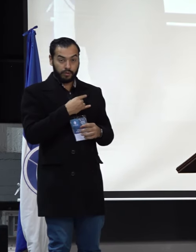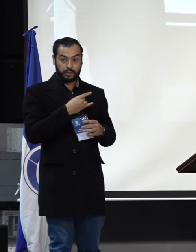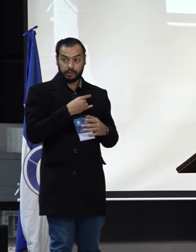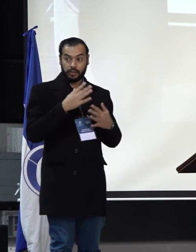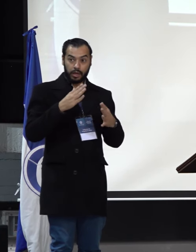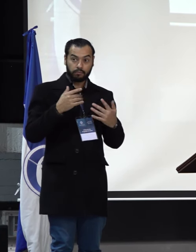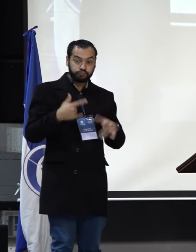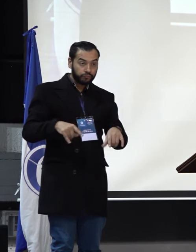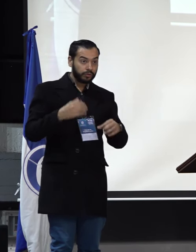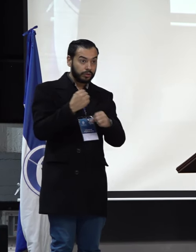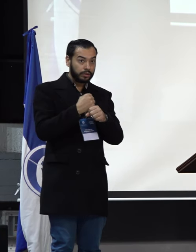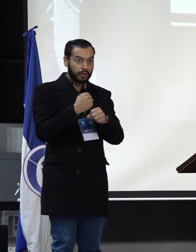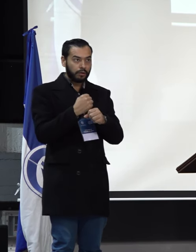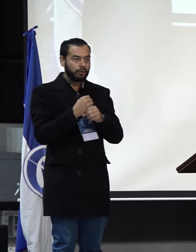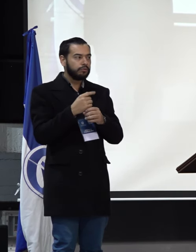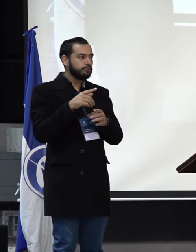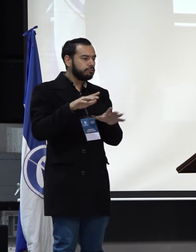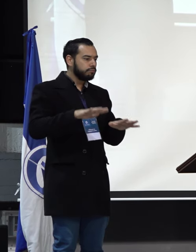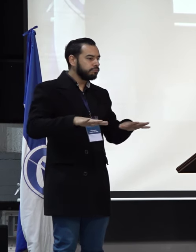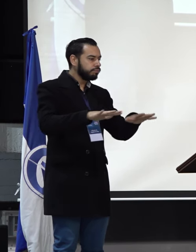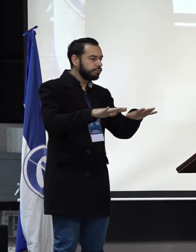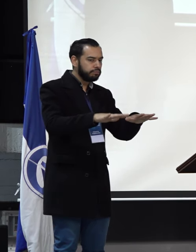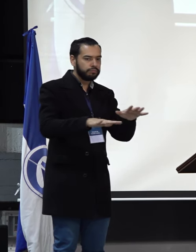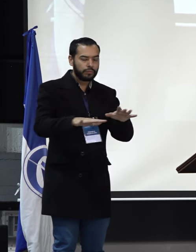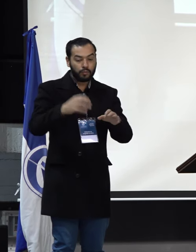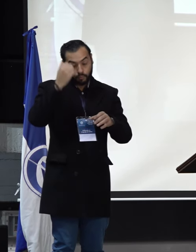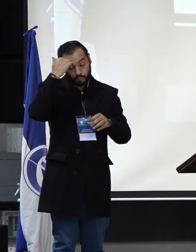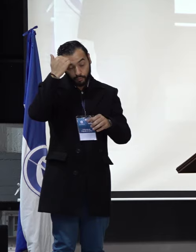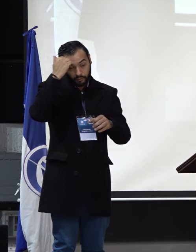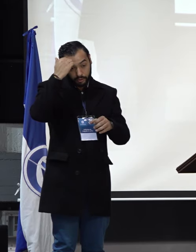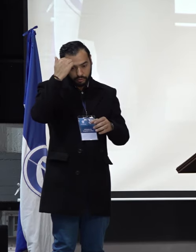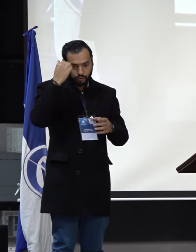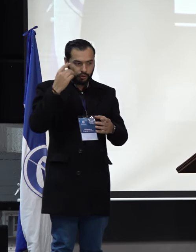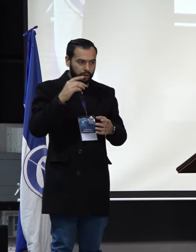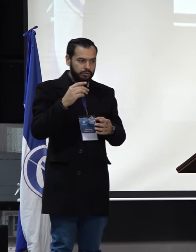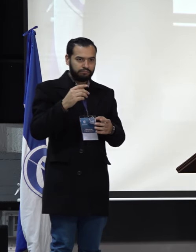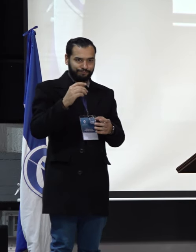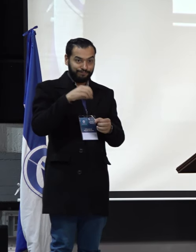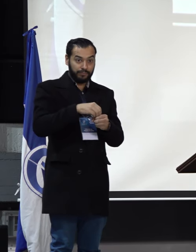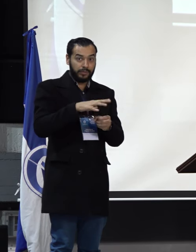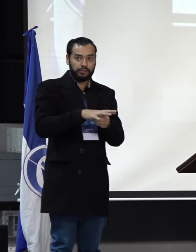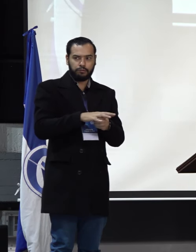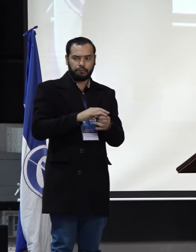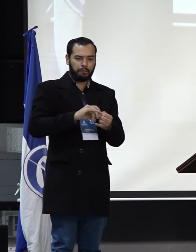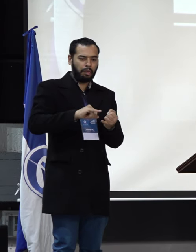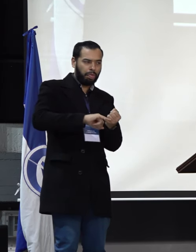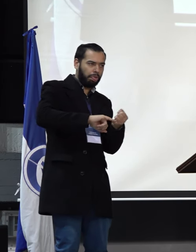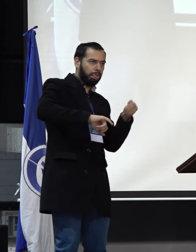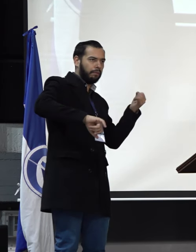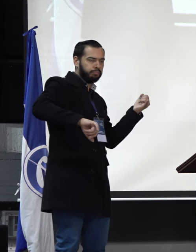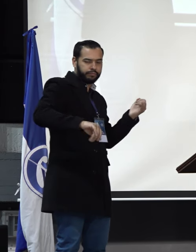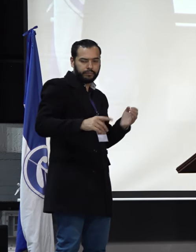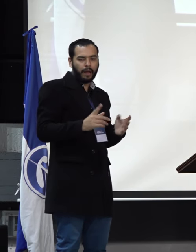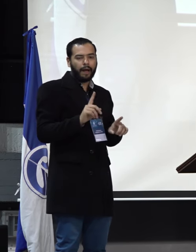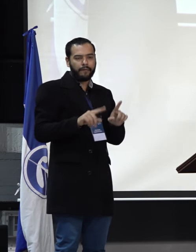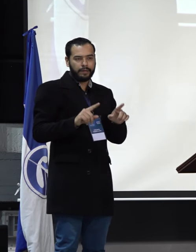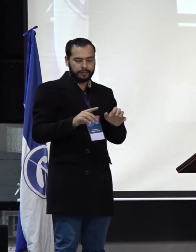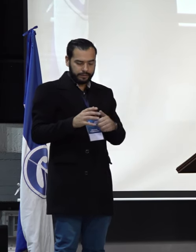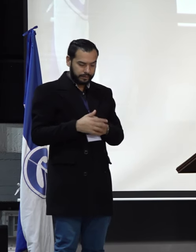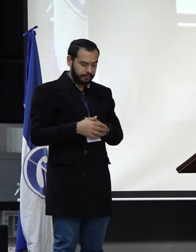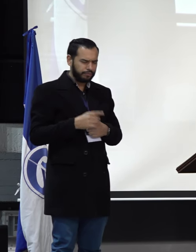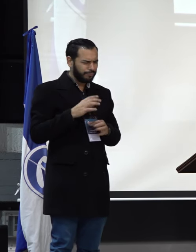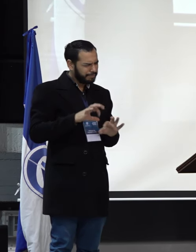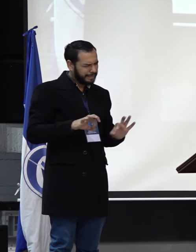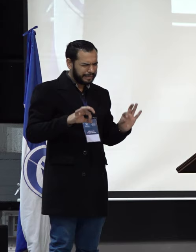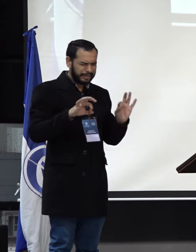escenarios en los que muchos maestros del distrito a veces están un poco desvinculados. Por eso también nos parece importante desde allí poder